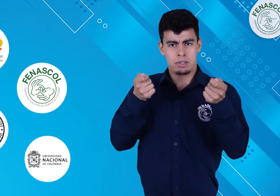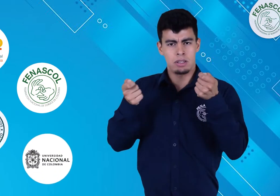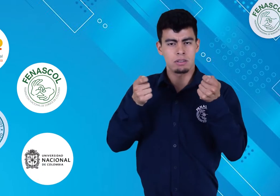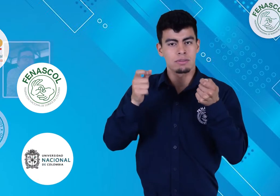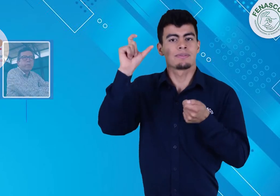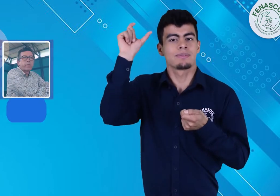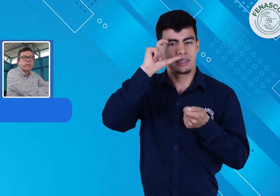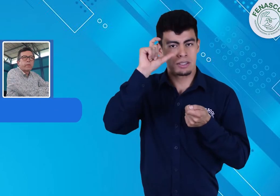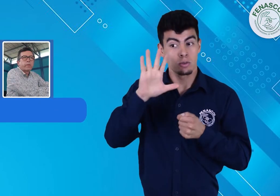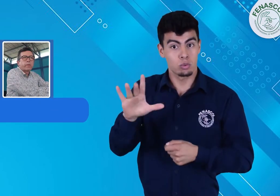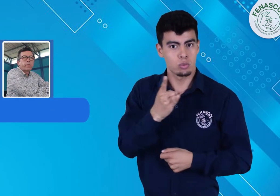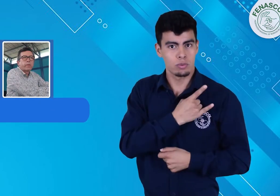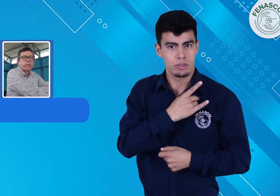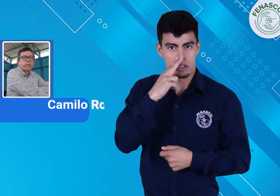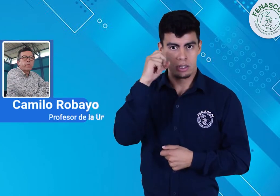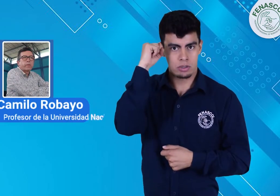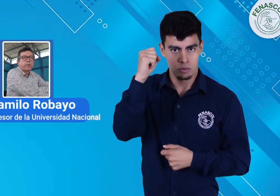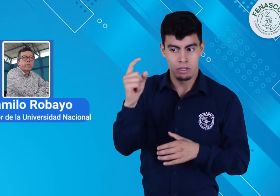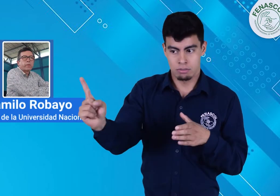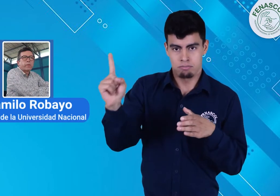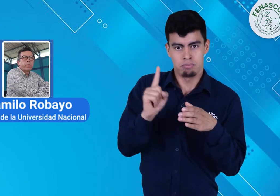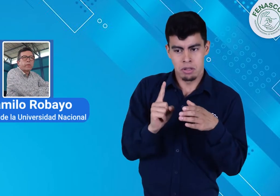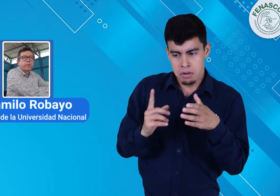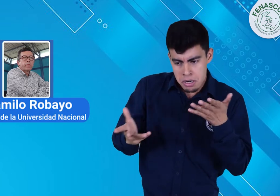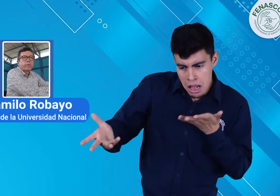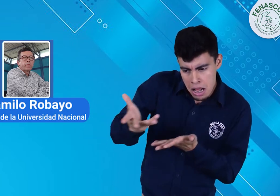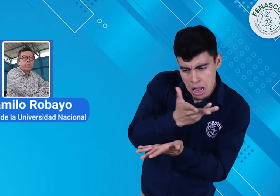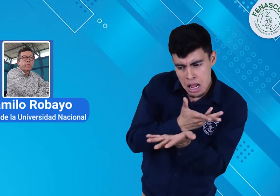encabezada por el profesor Camilo Roballo de la Universidad Nacional.